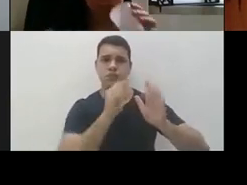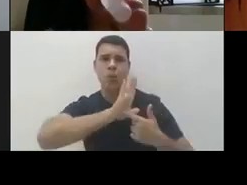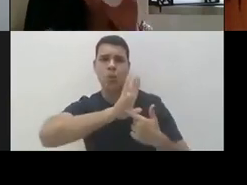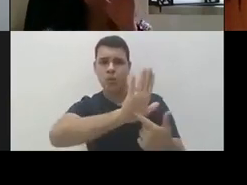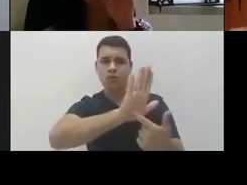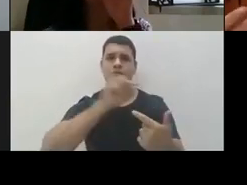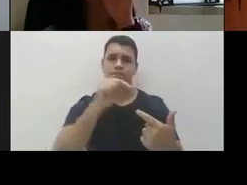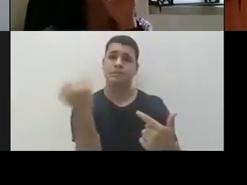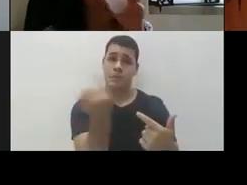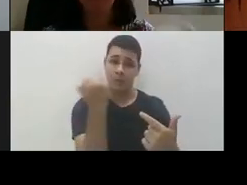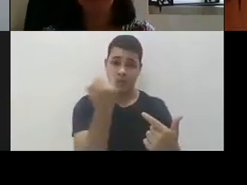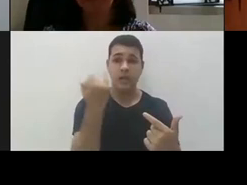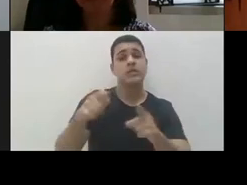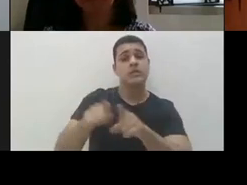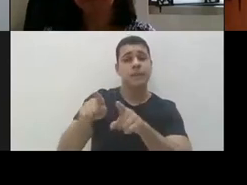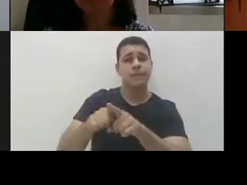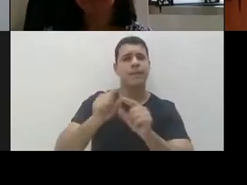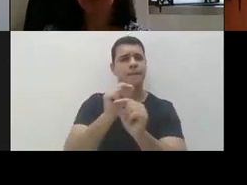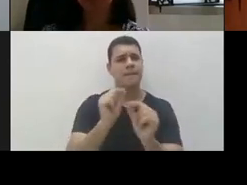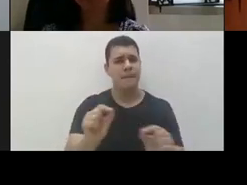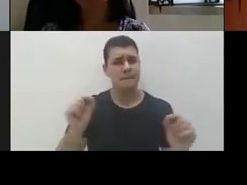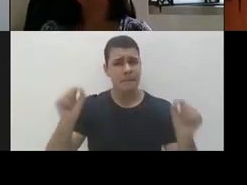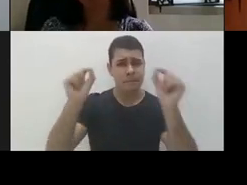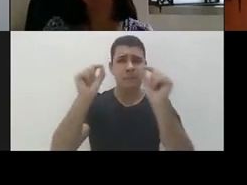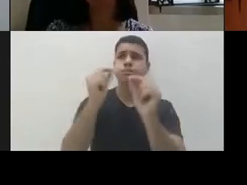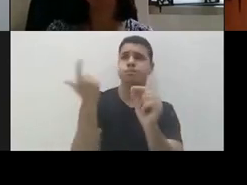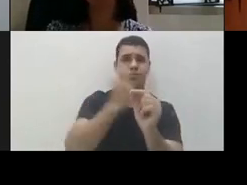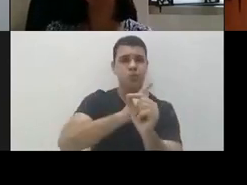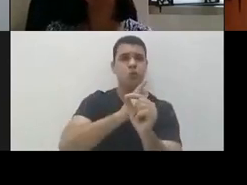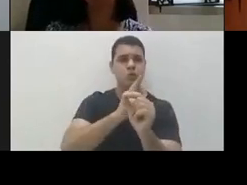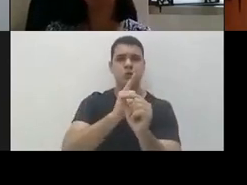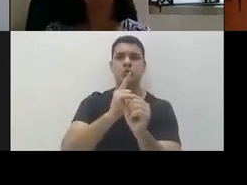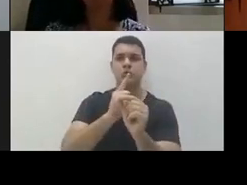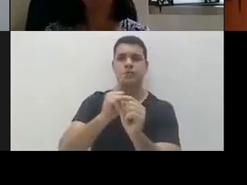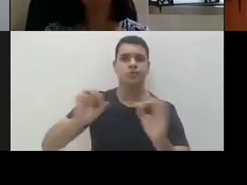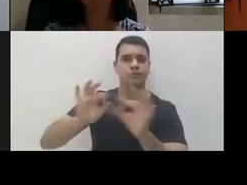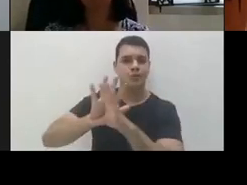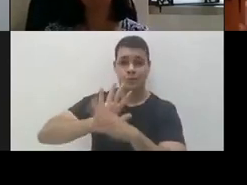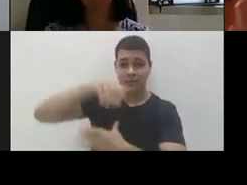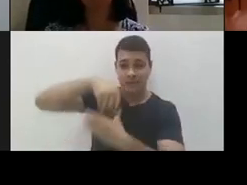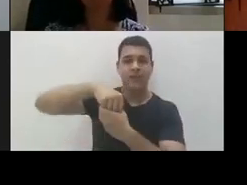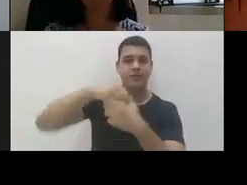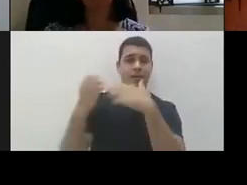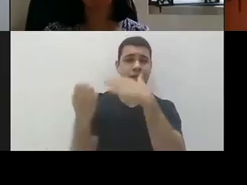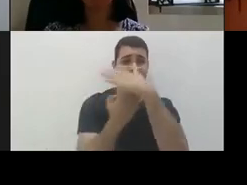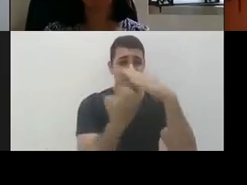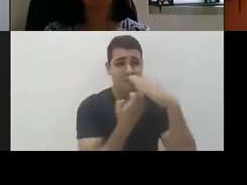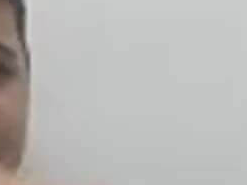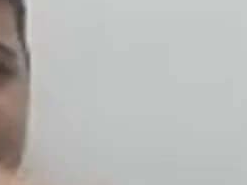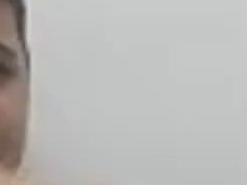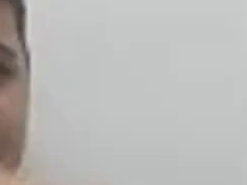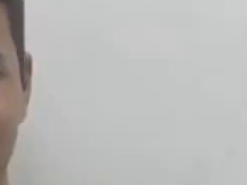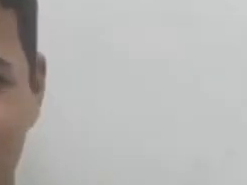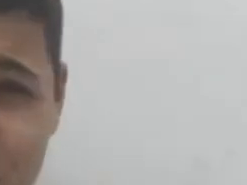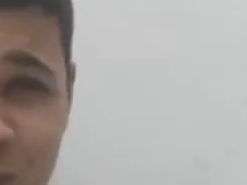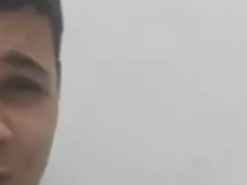incorporado a questão da garantia da comunicação, mas ainda não para toda a população,